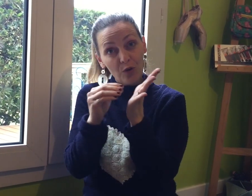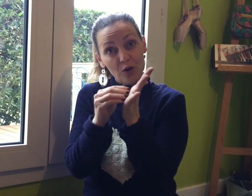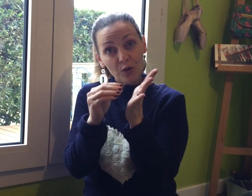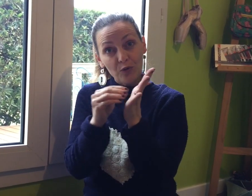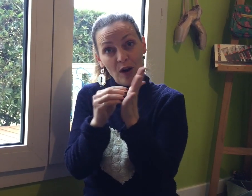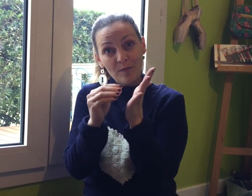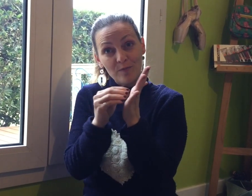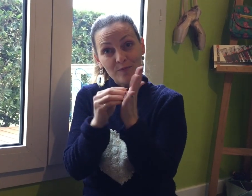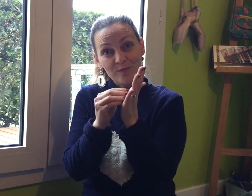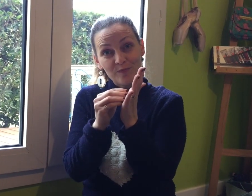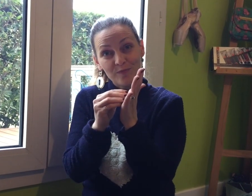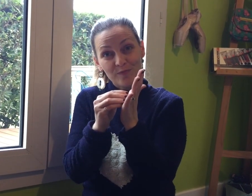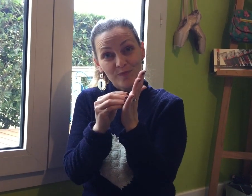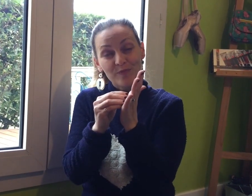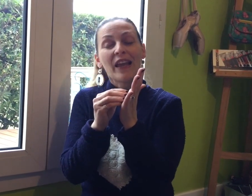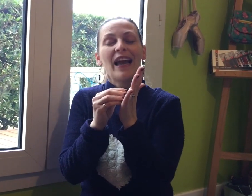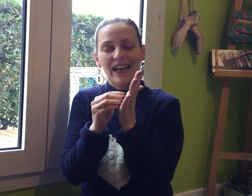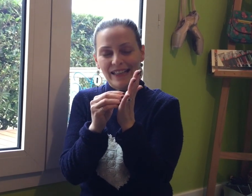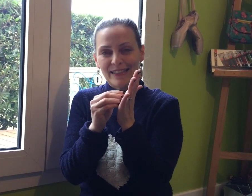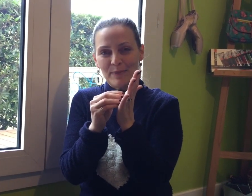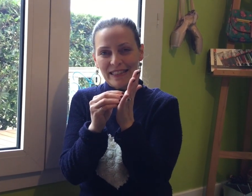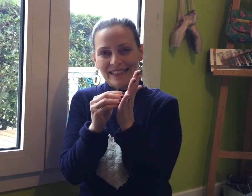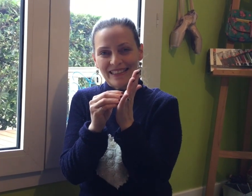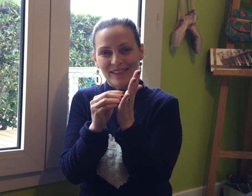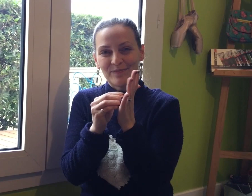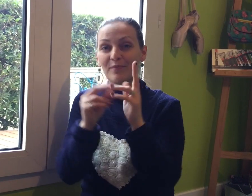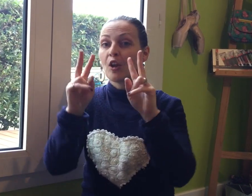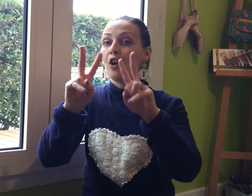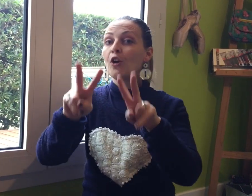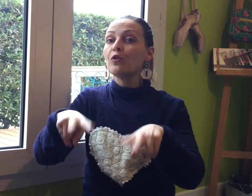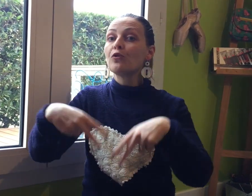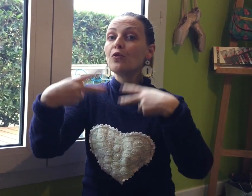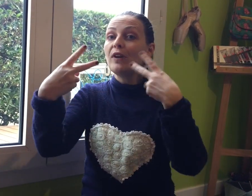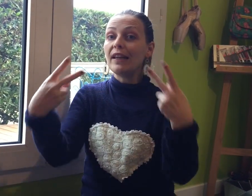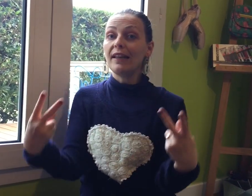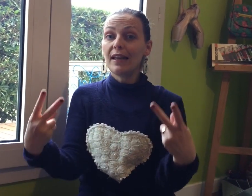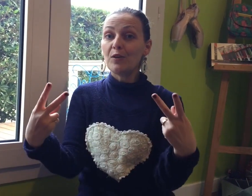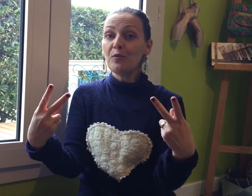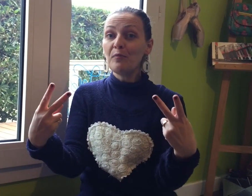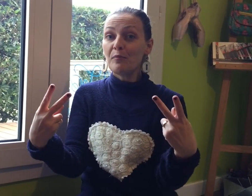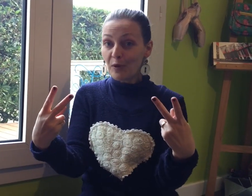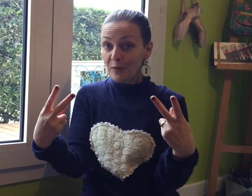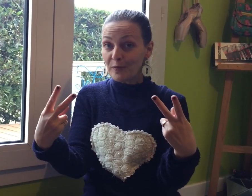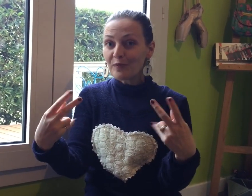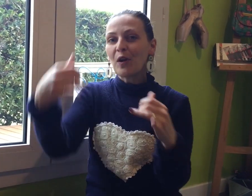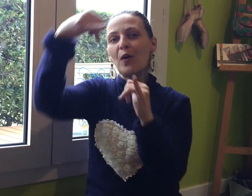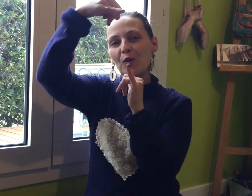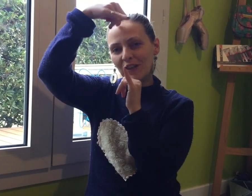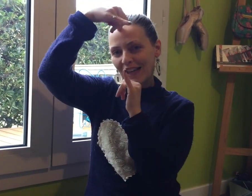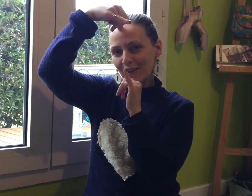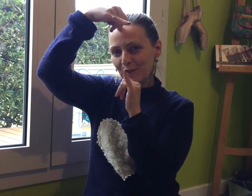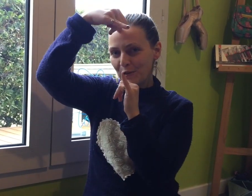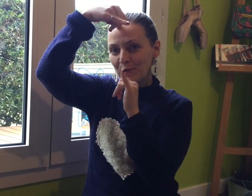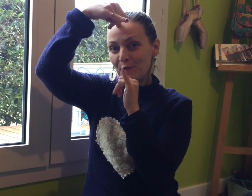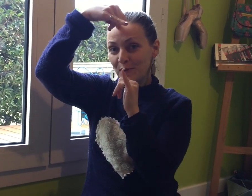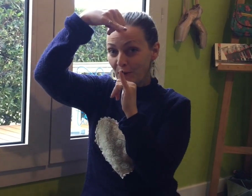refait encore une fois ? Allez, c'est parti ! Tous les légumes Au clair de lune